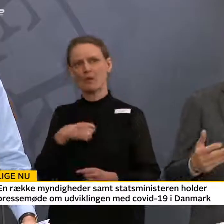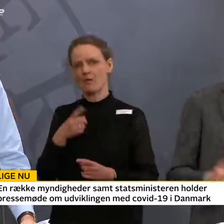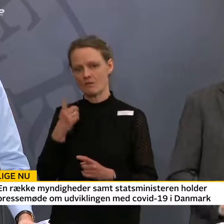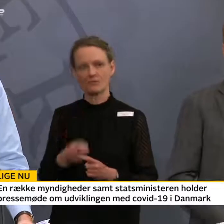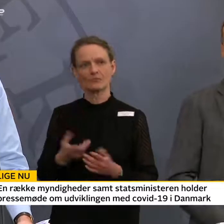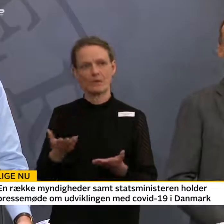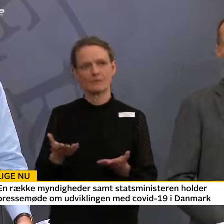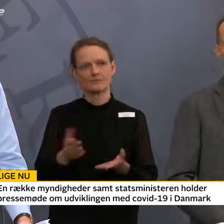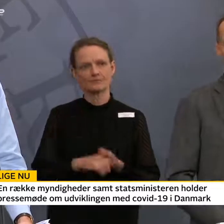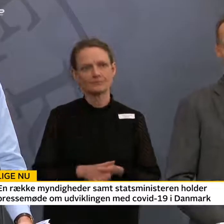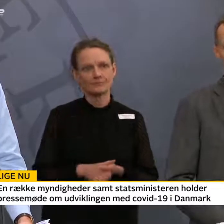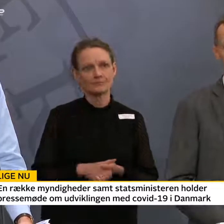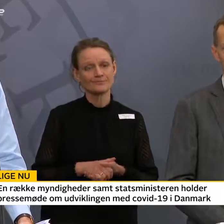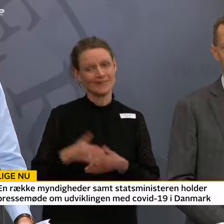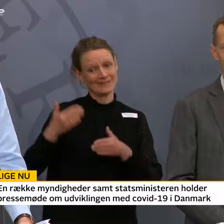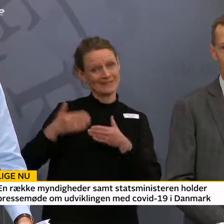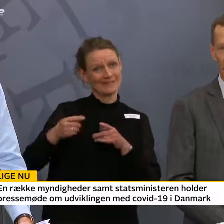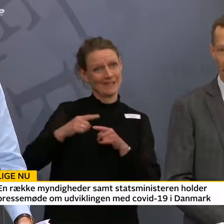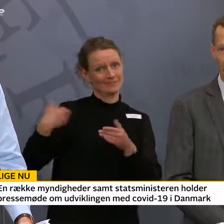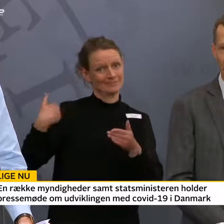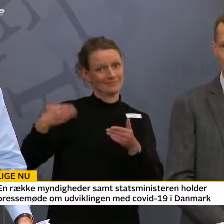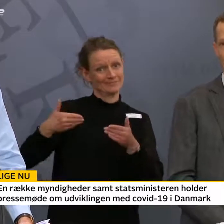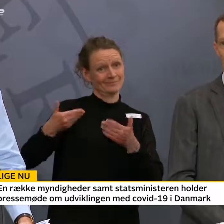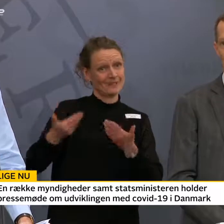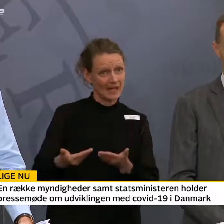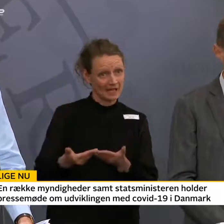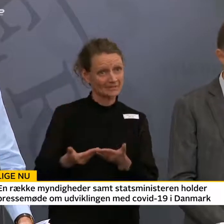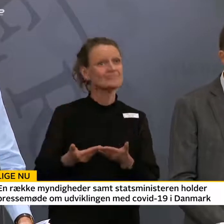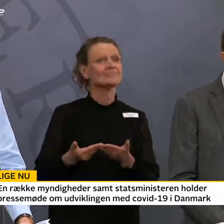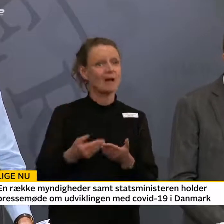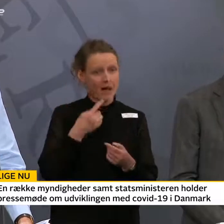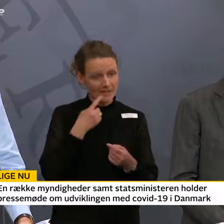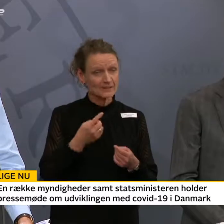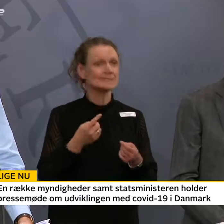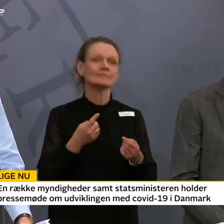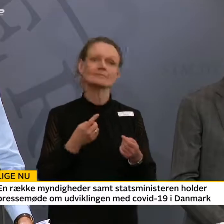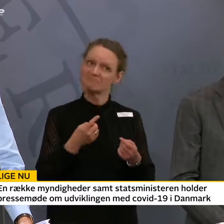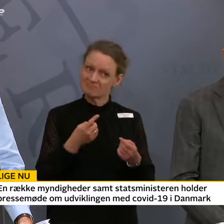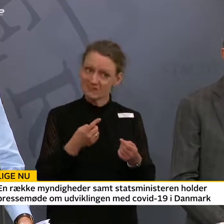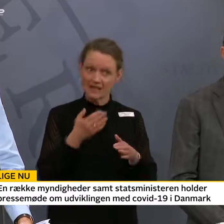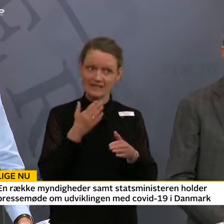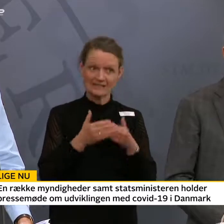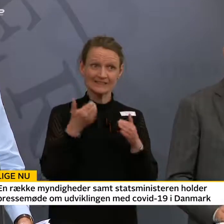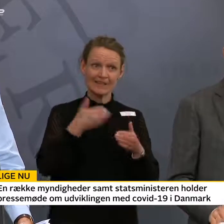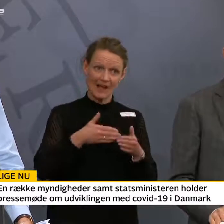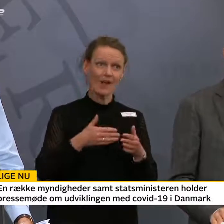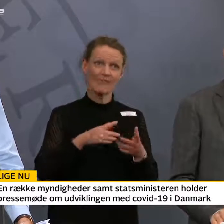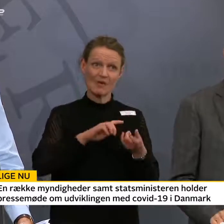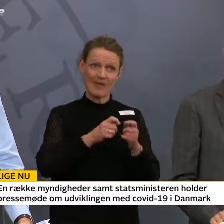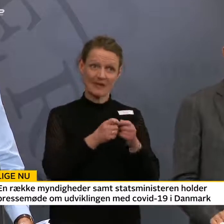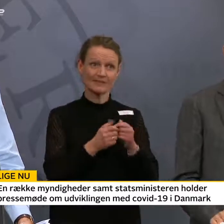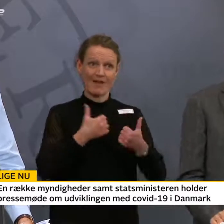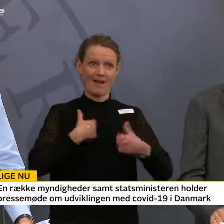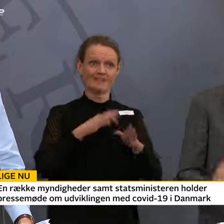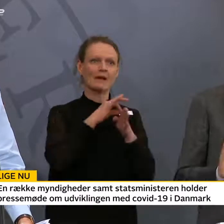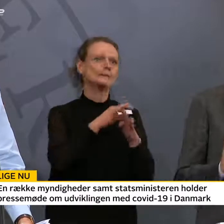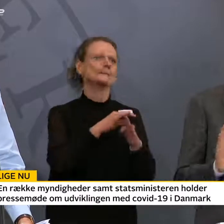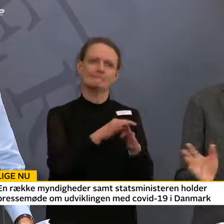Og så som jeg har sagt flere gange over de seneste dage, det her bliver ikke sidste gang, vi kommer til at tilpasse vores rejsevejledningerne.